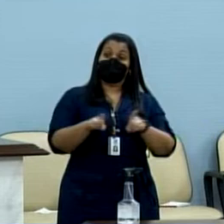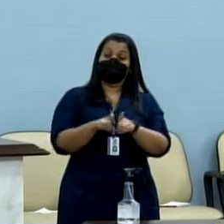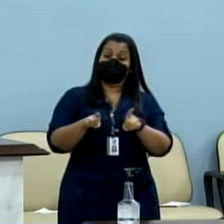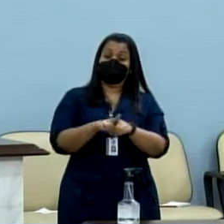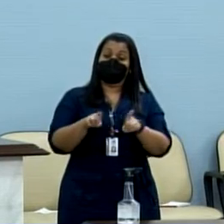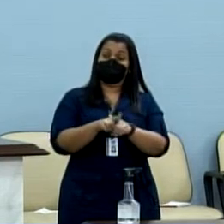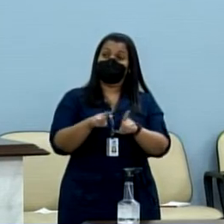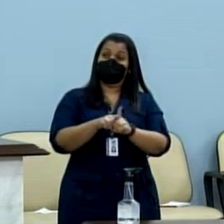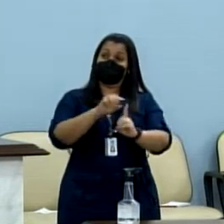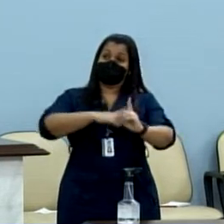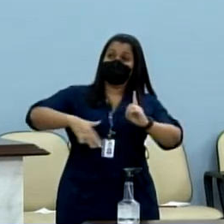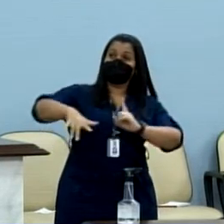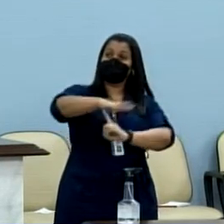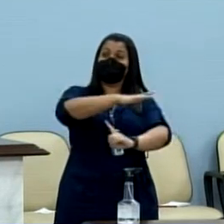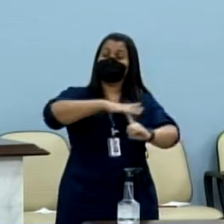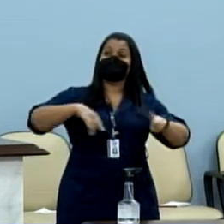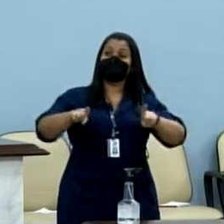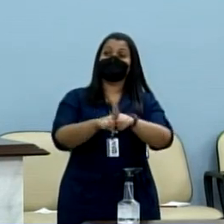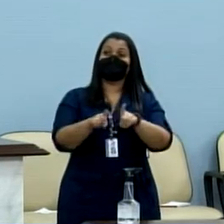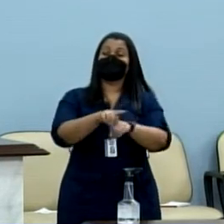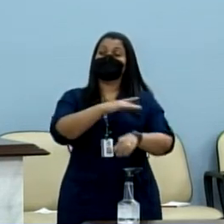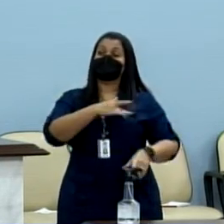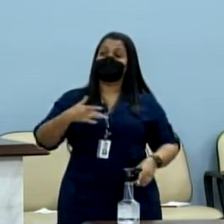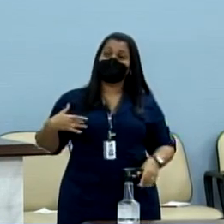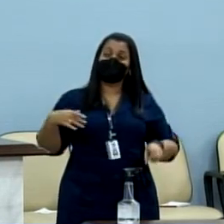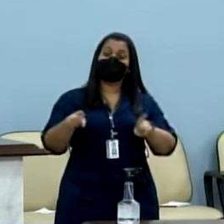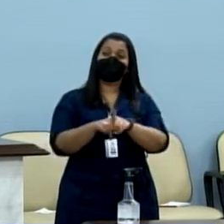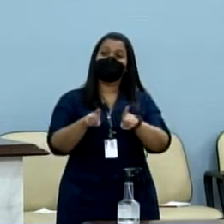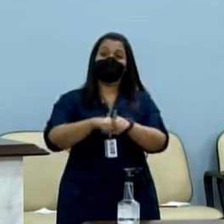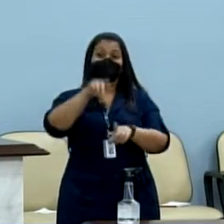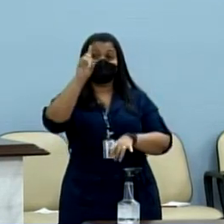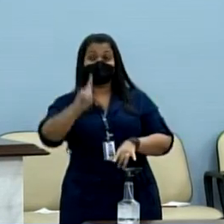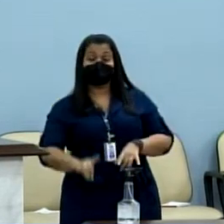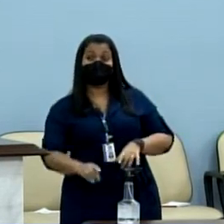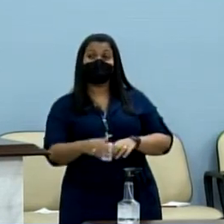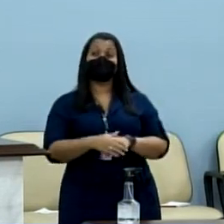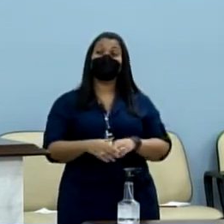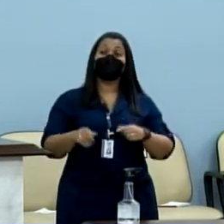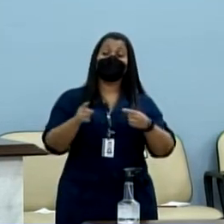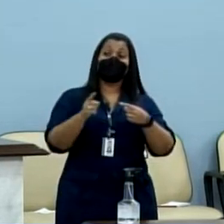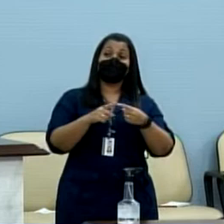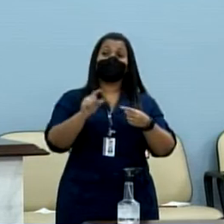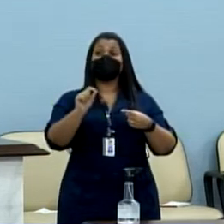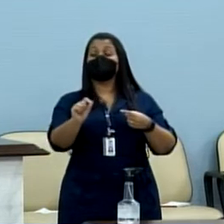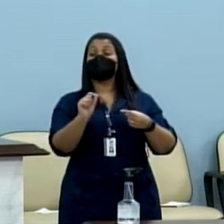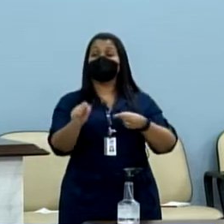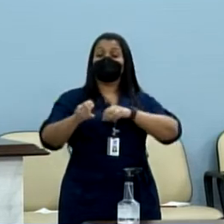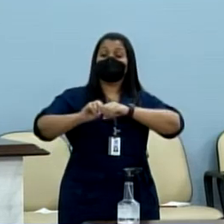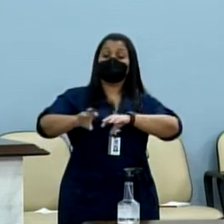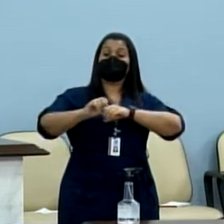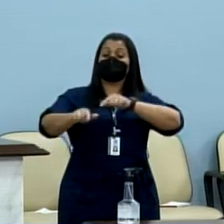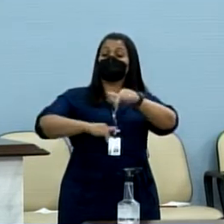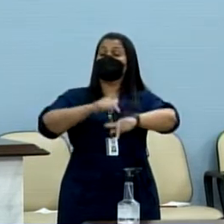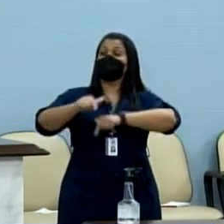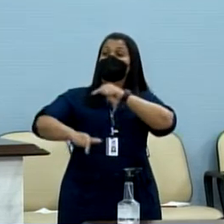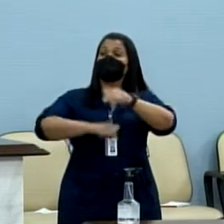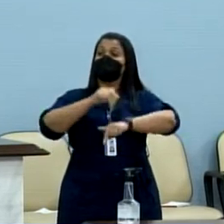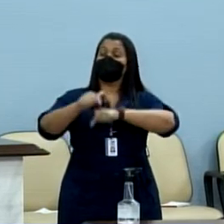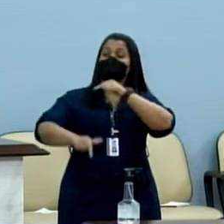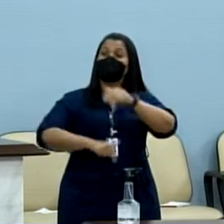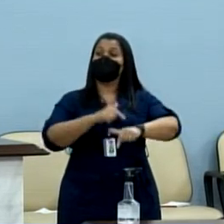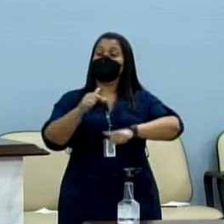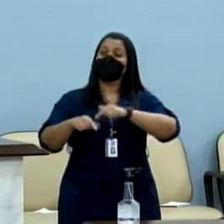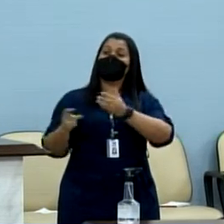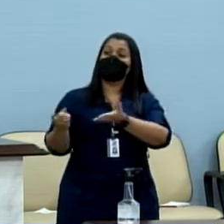um da área de saúde, deficiência e mobilidade reduzida, um da área de emprego, educação, trabalho e geração de renda